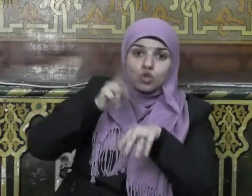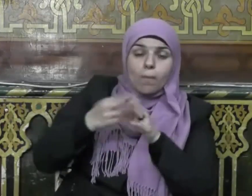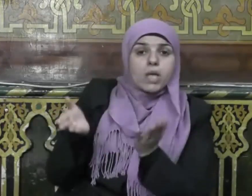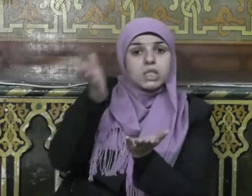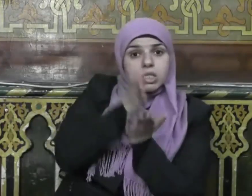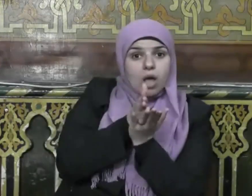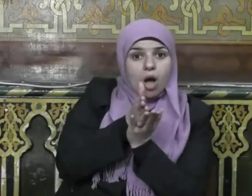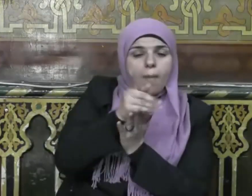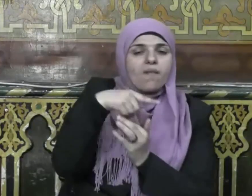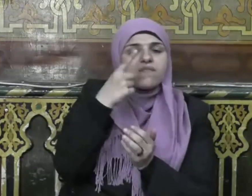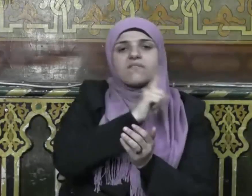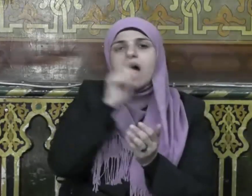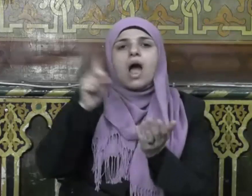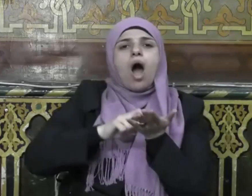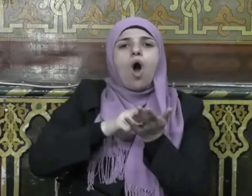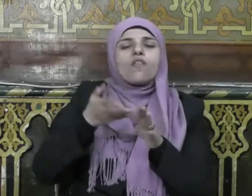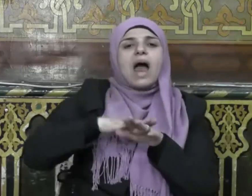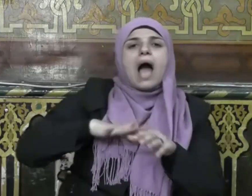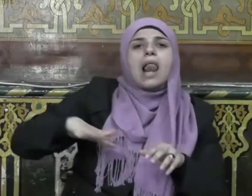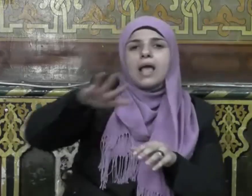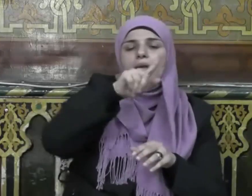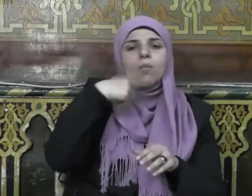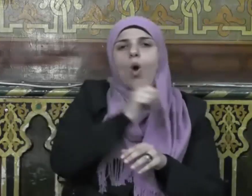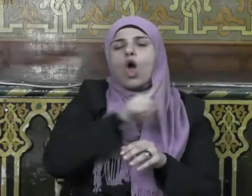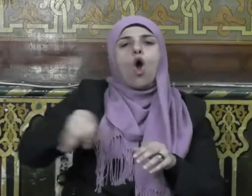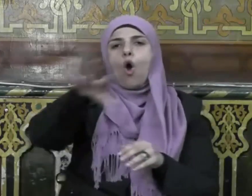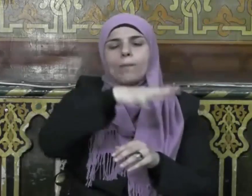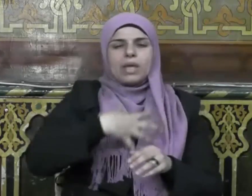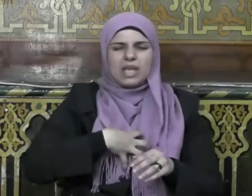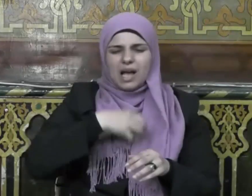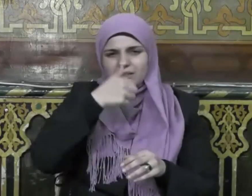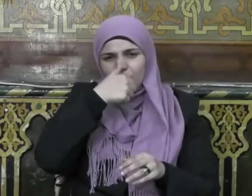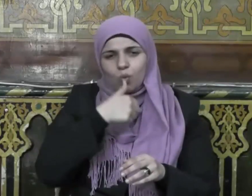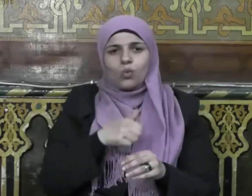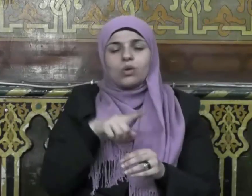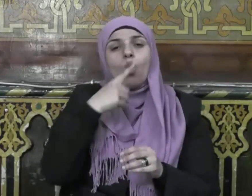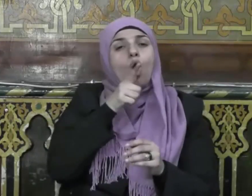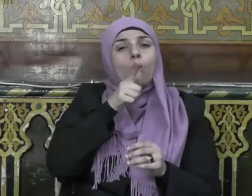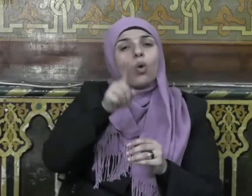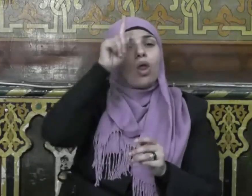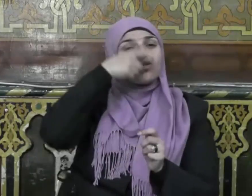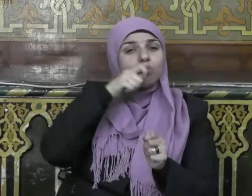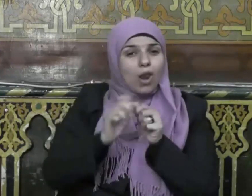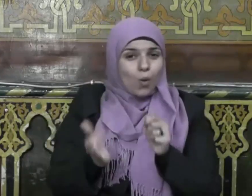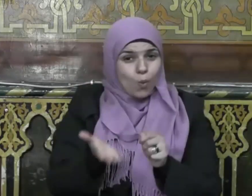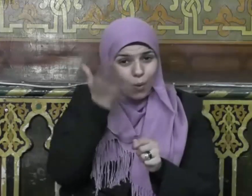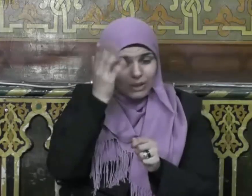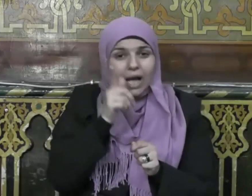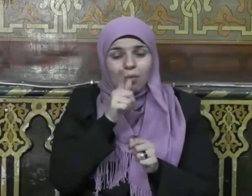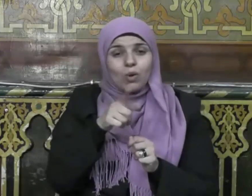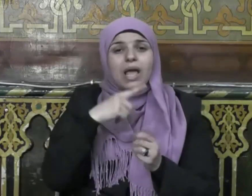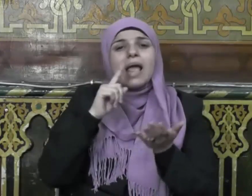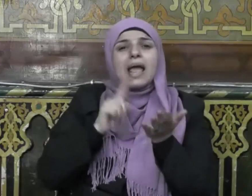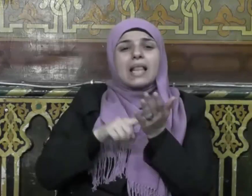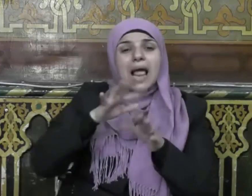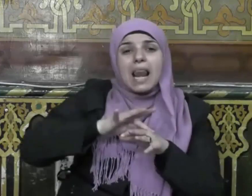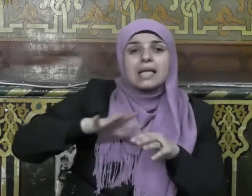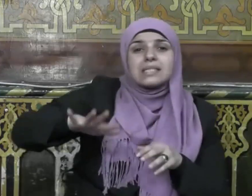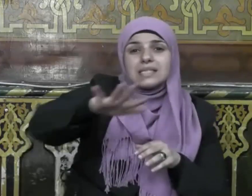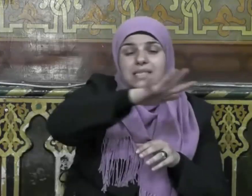فلا خوف عليهم ولا هم يحزنون ويقول سبحانه إن الذين قالوا